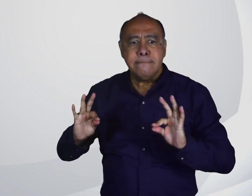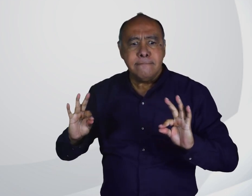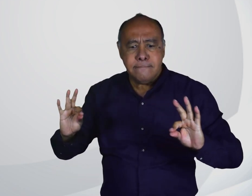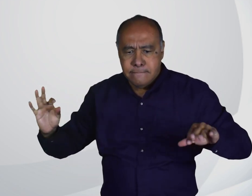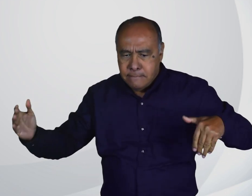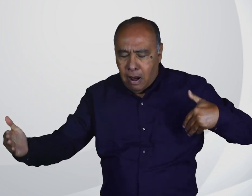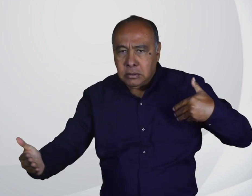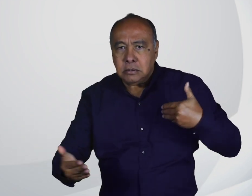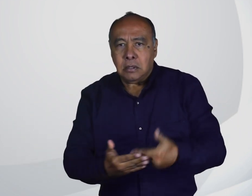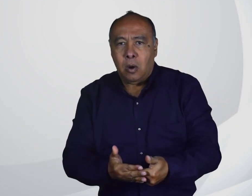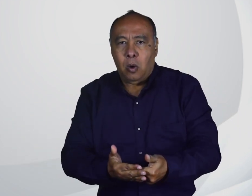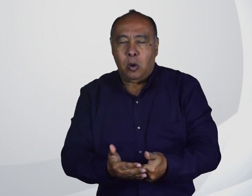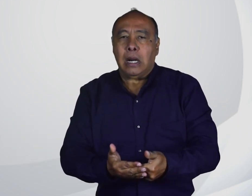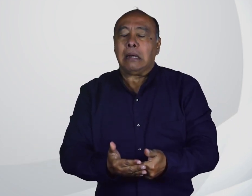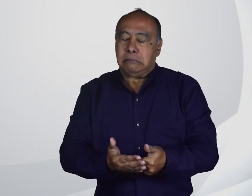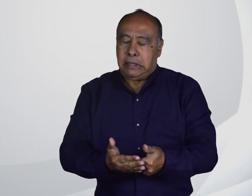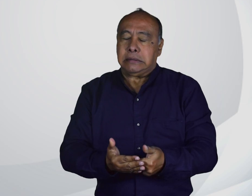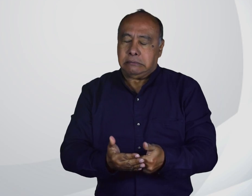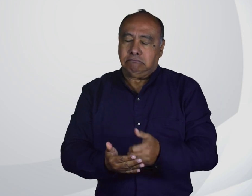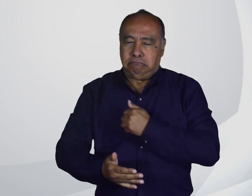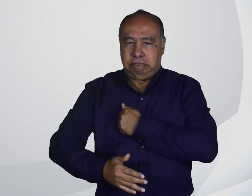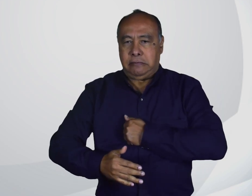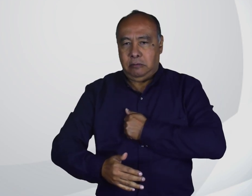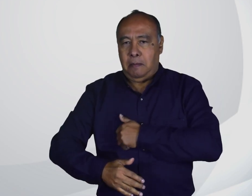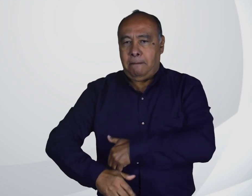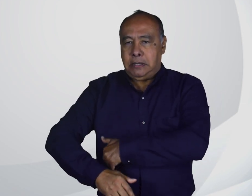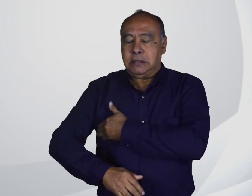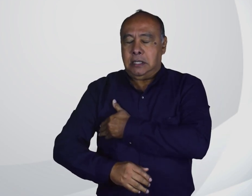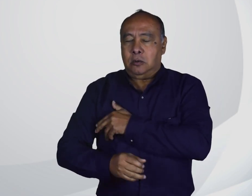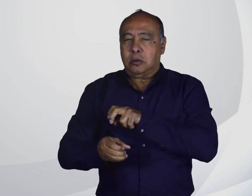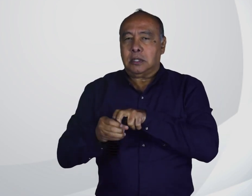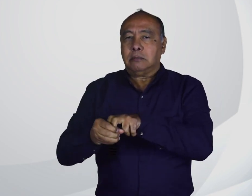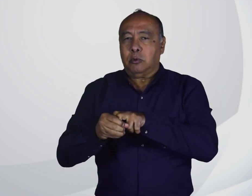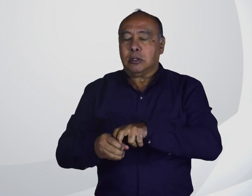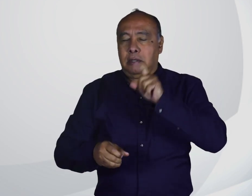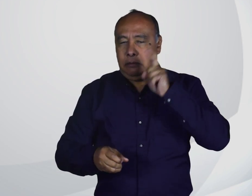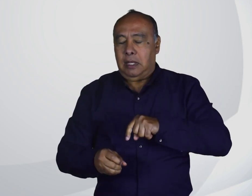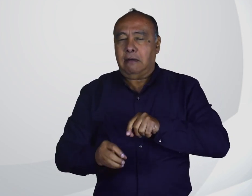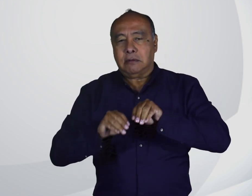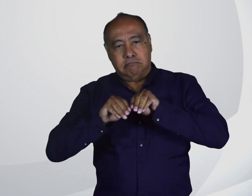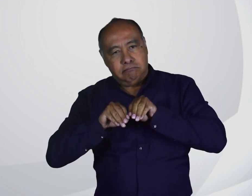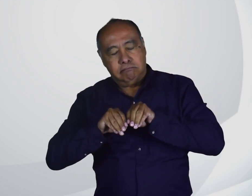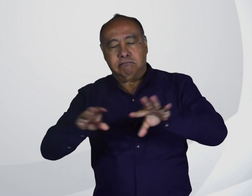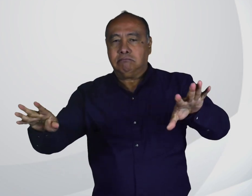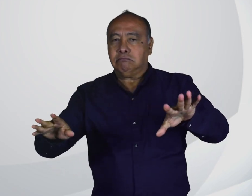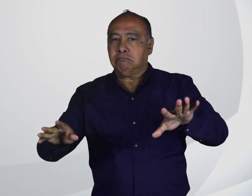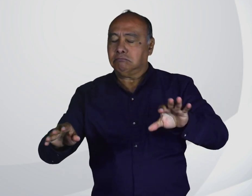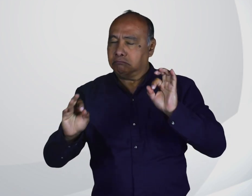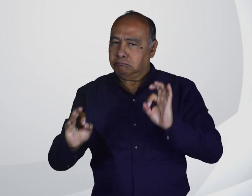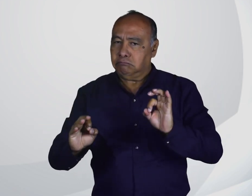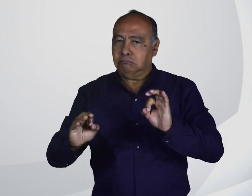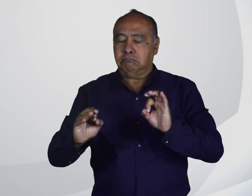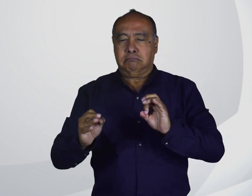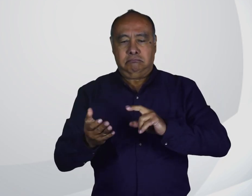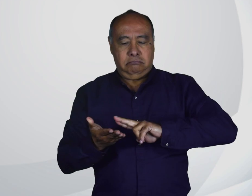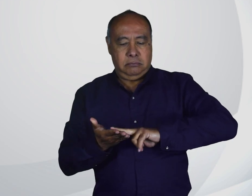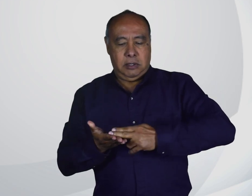Cuestión que hasta ahora no hemos obtenido respuesta. Entonces, por favor, Ministerio de Transporte, publique información clara y